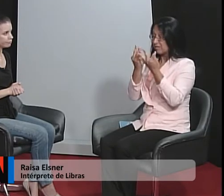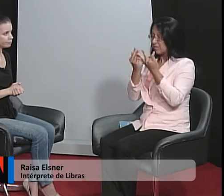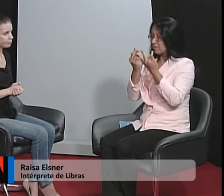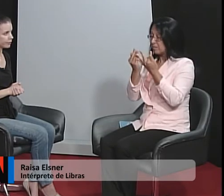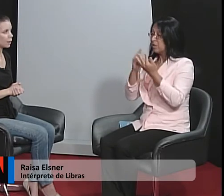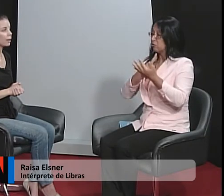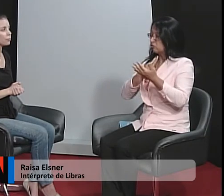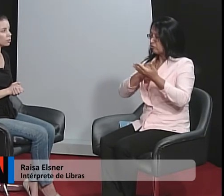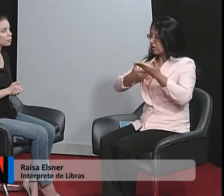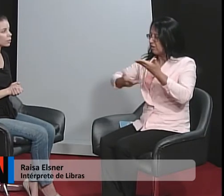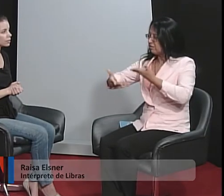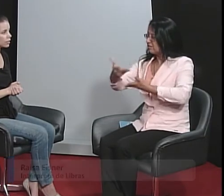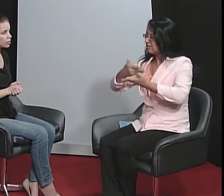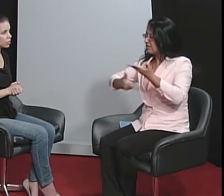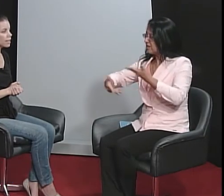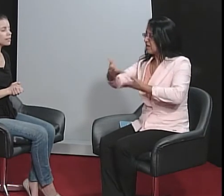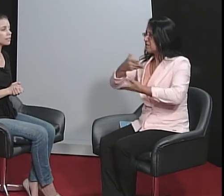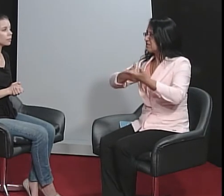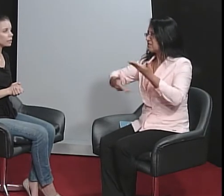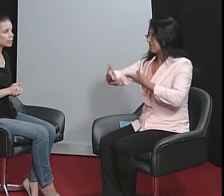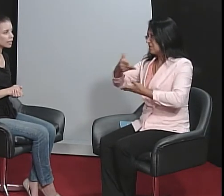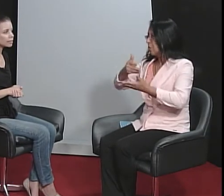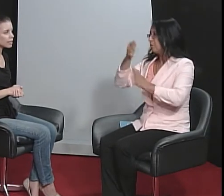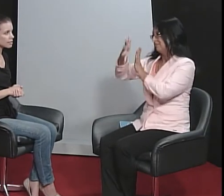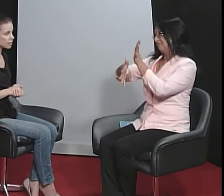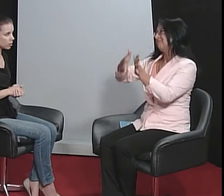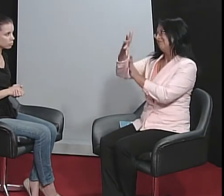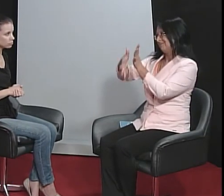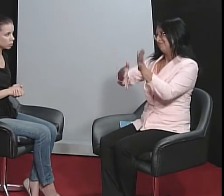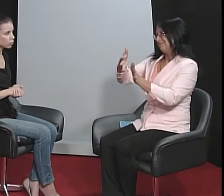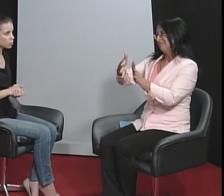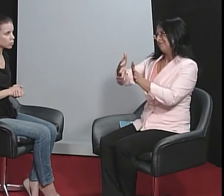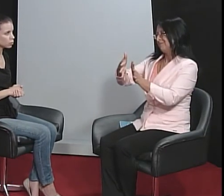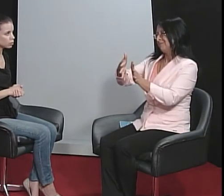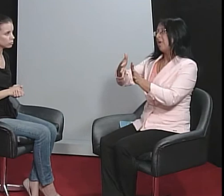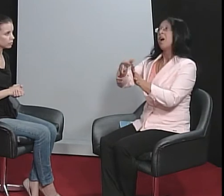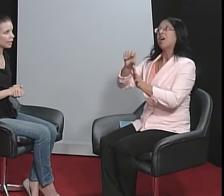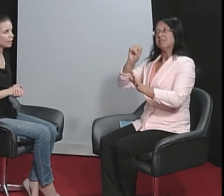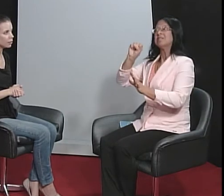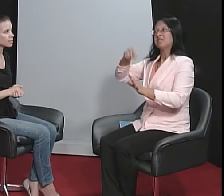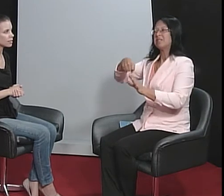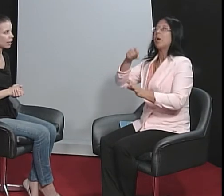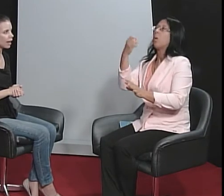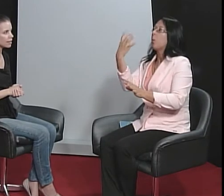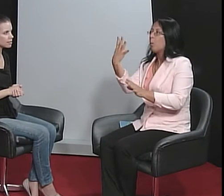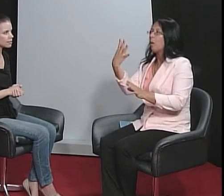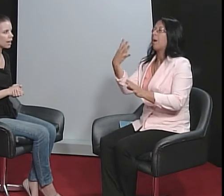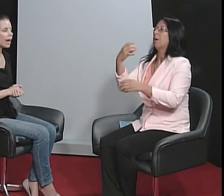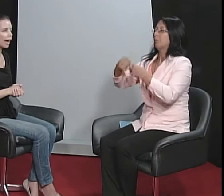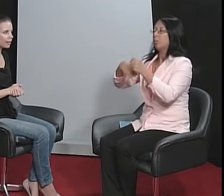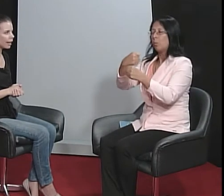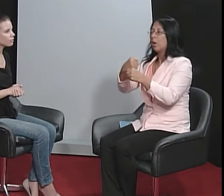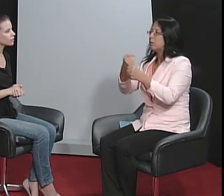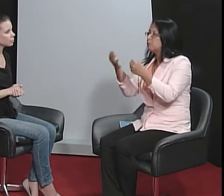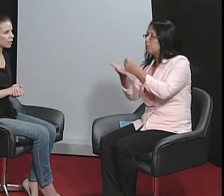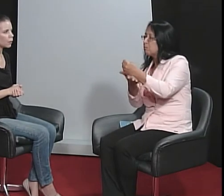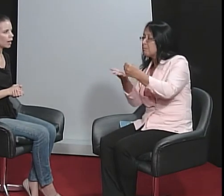É muito importante. Se a família tem interação com o surdo em língua de sinais, aí leva também quatro